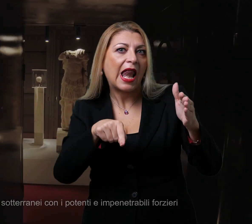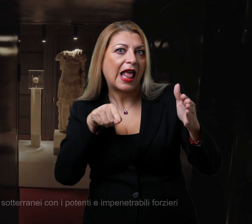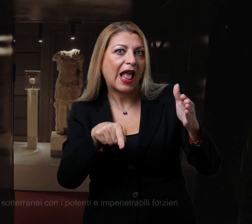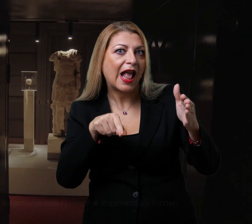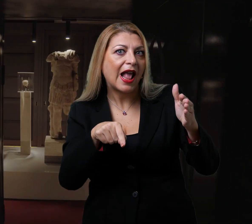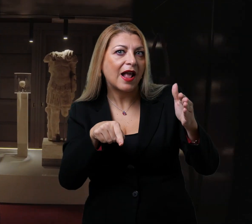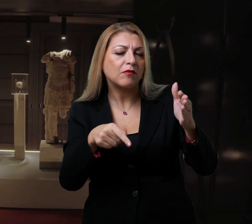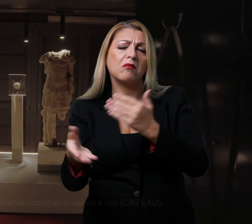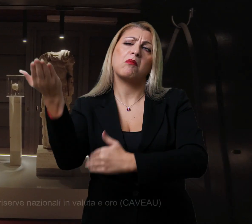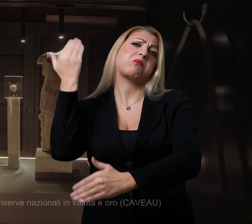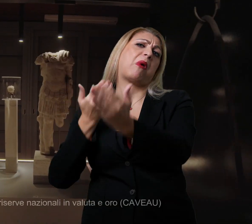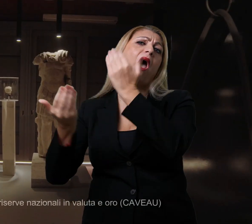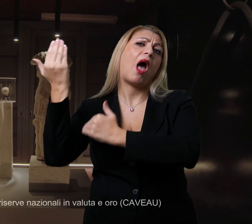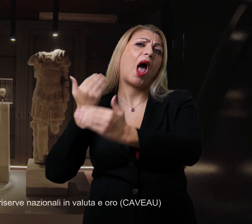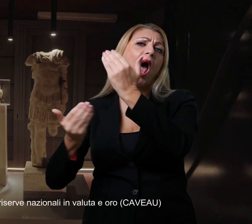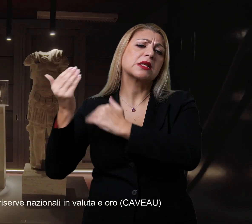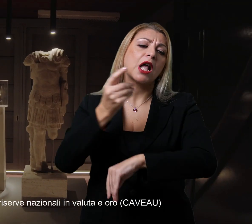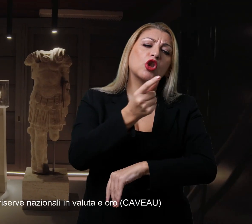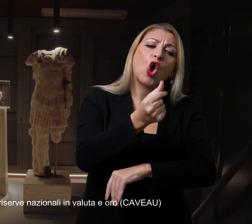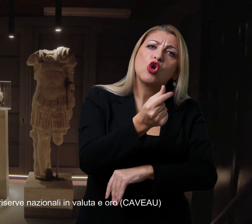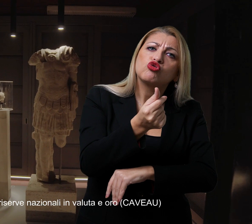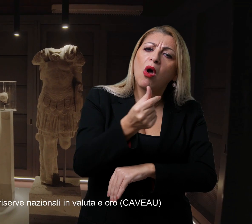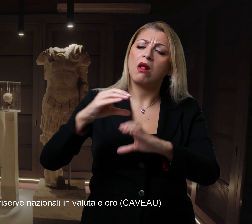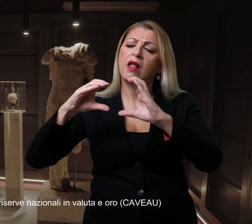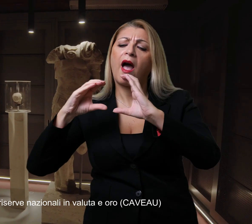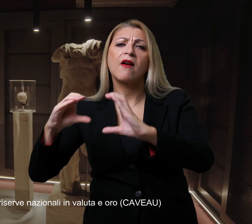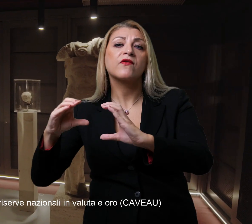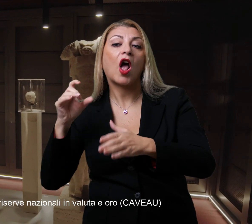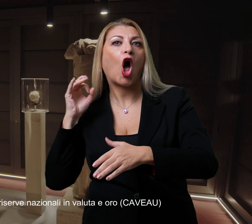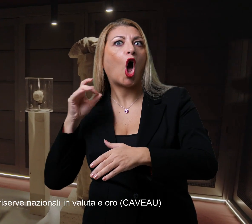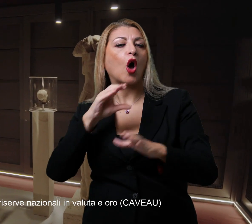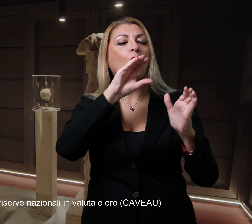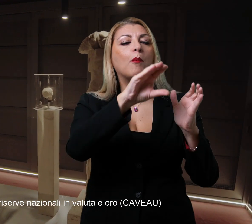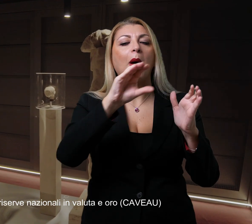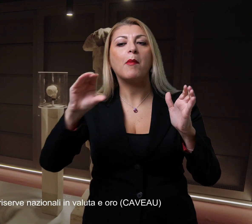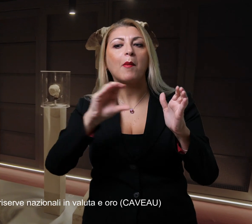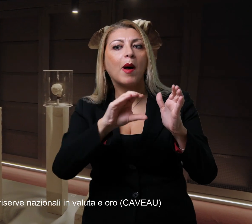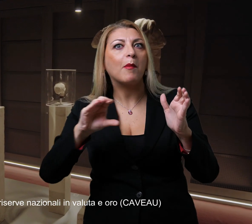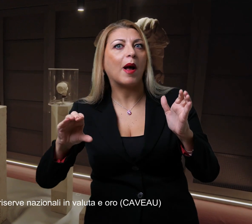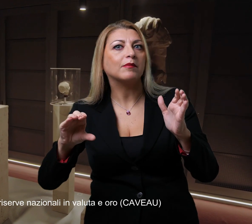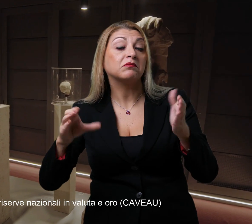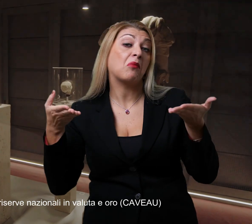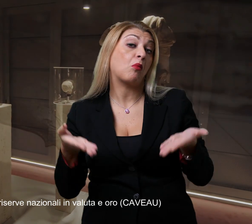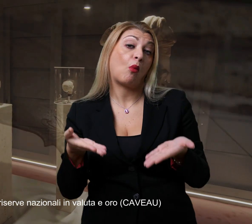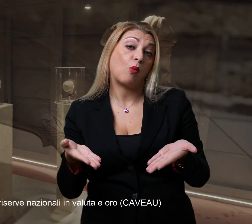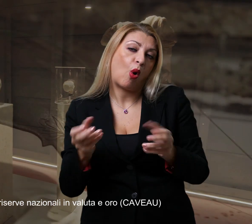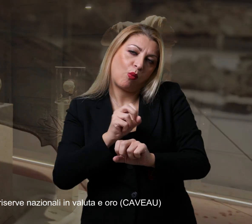già destinati alle riserve nazionali in valuta e oro detta